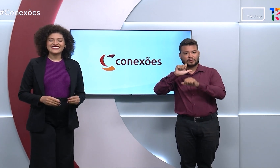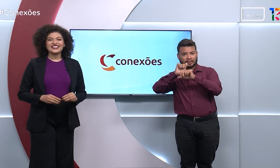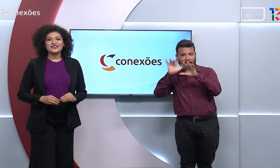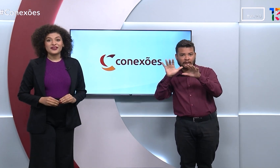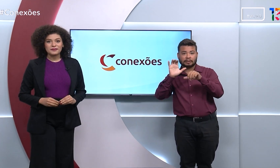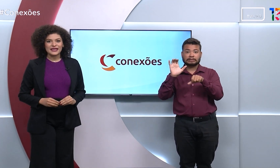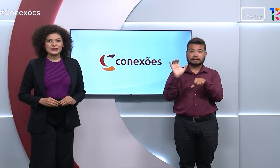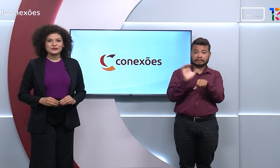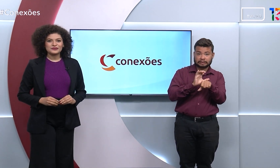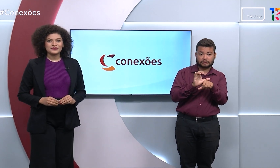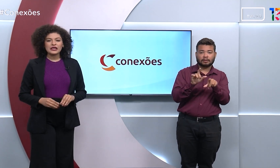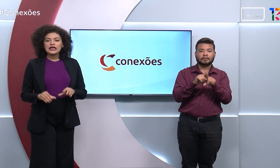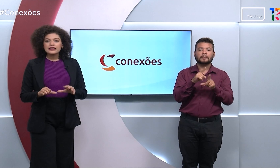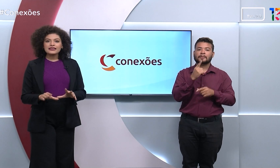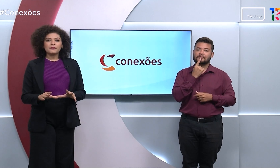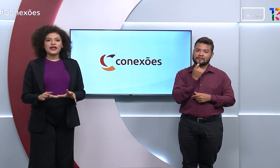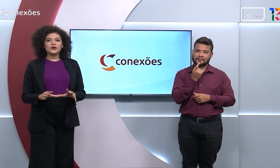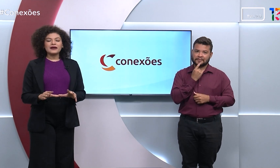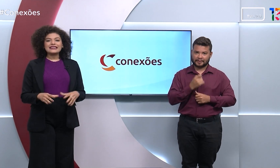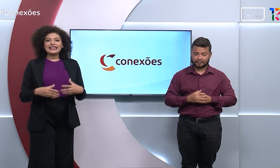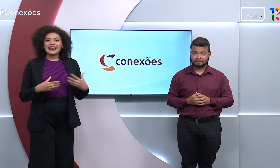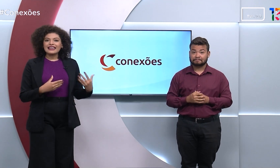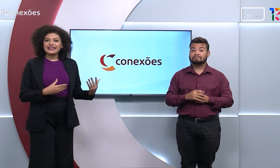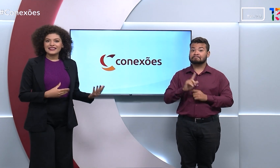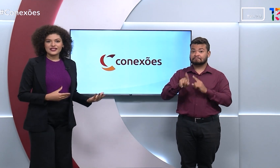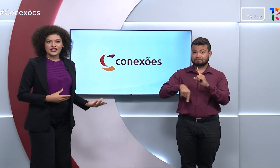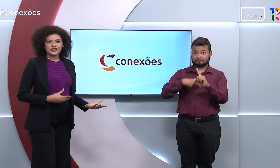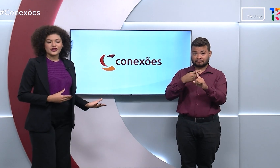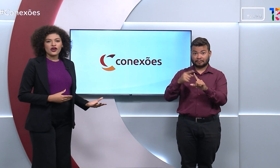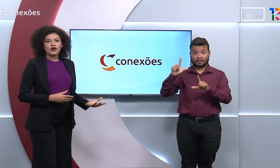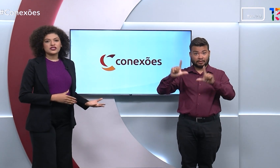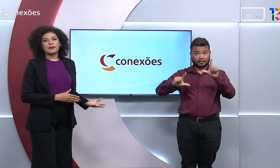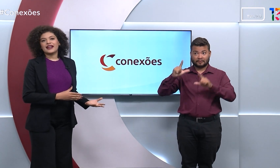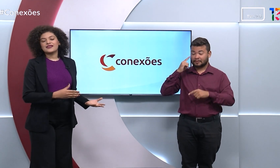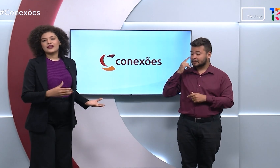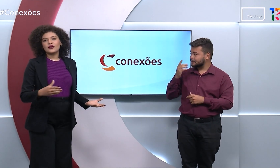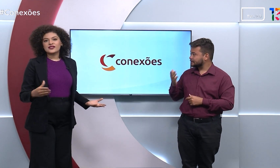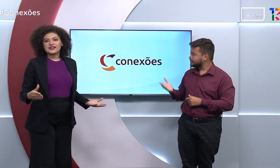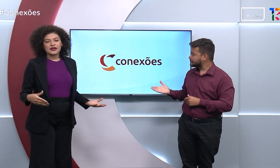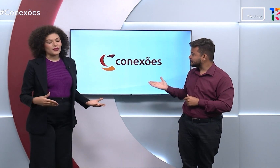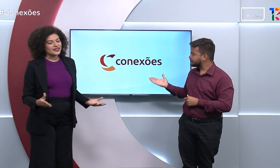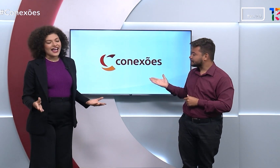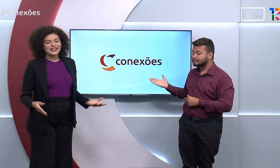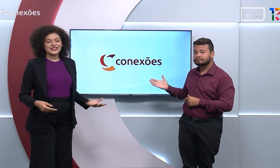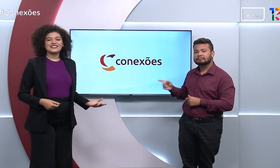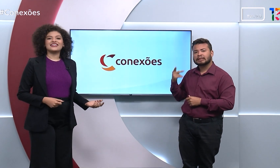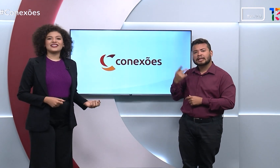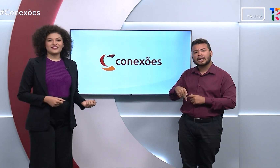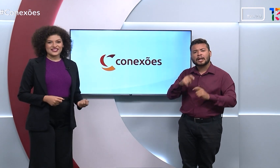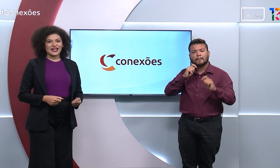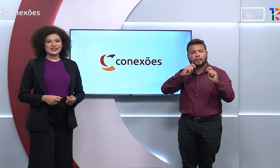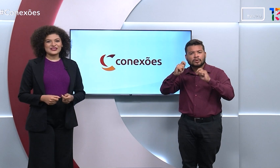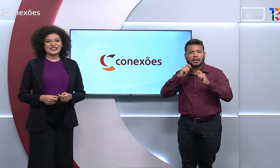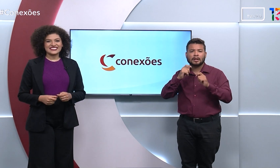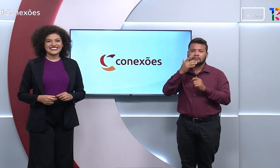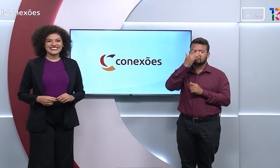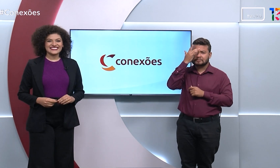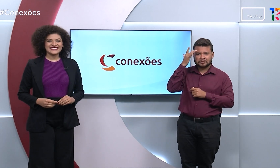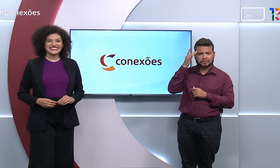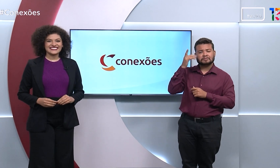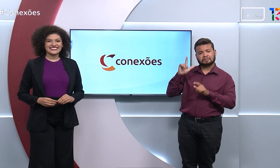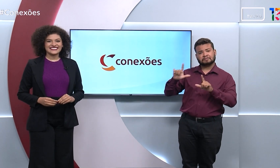cinza e vermelho. Tem também uma tela entre a gente, onde aparecem nossas reportagens e entrevistados.